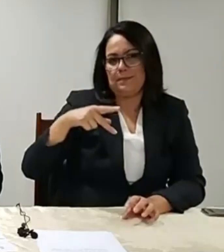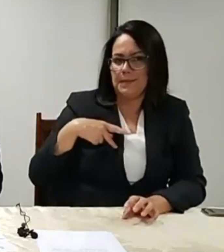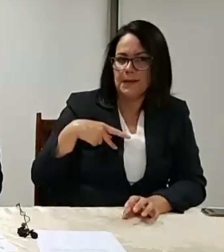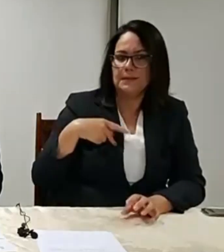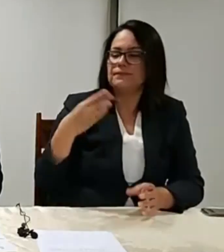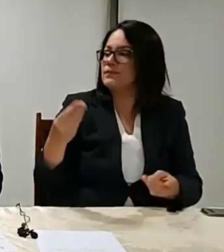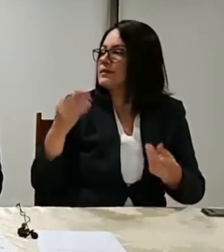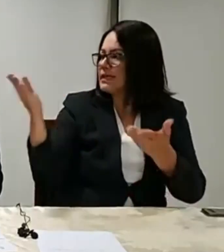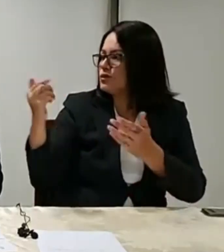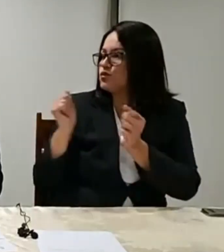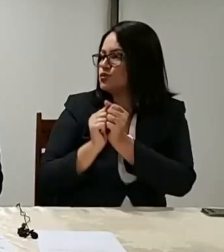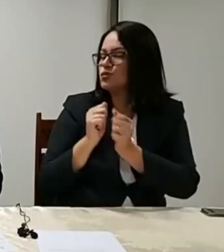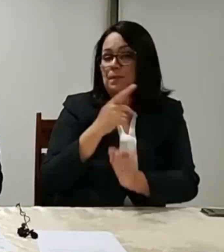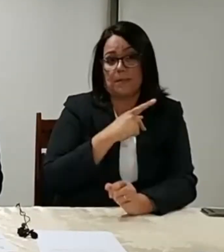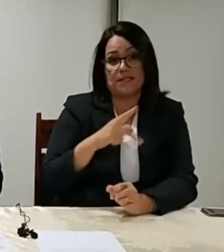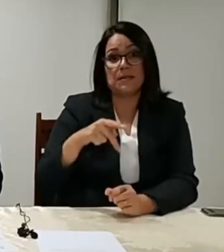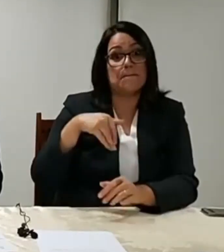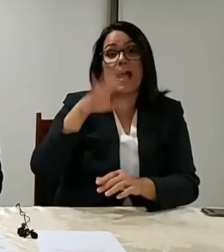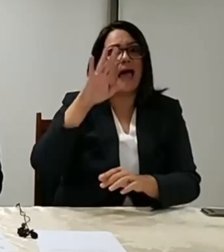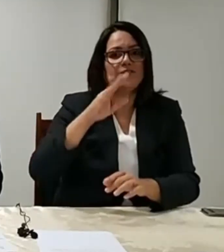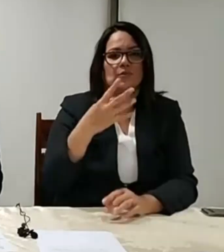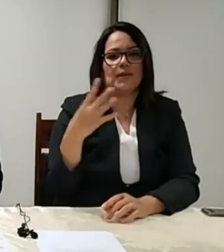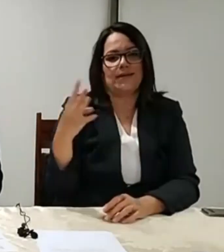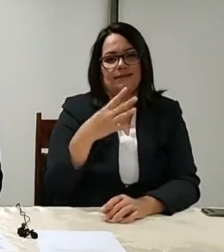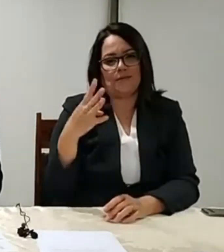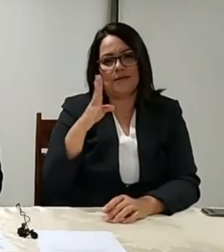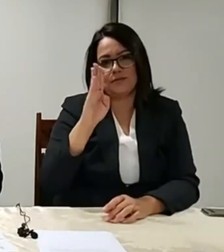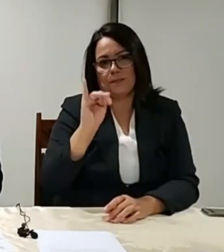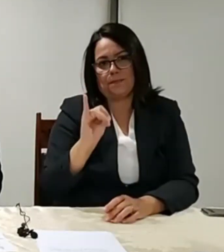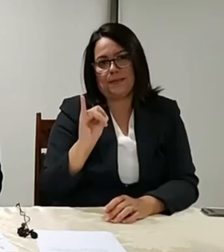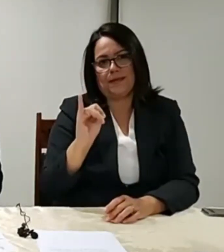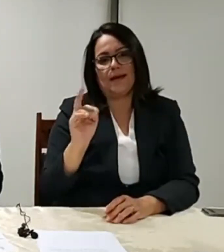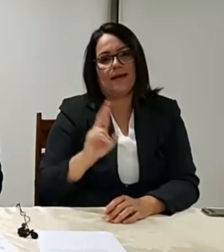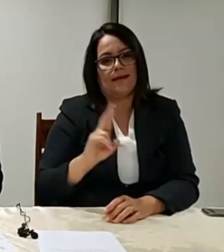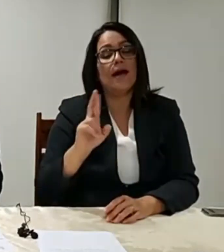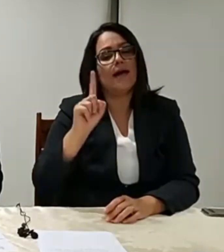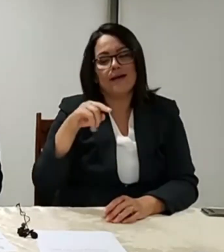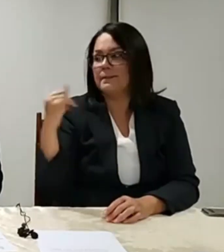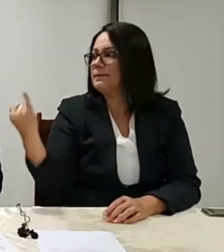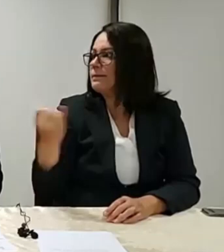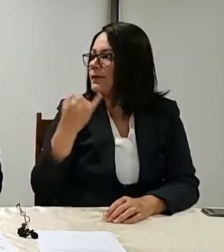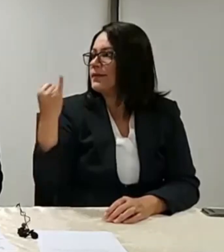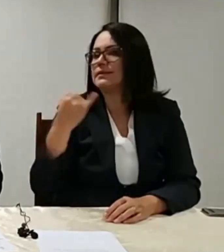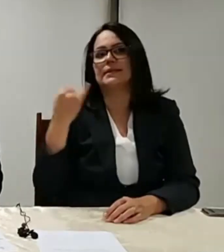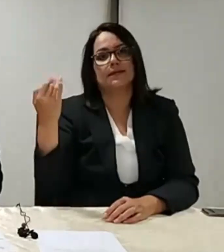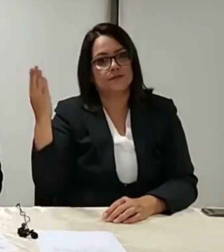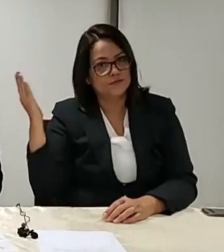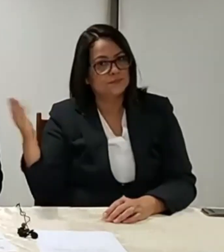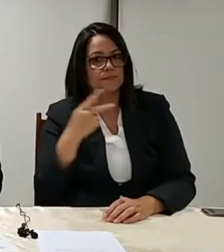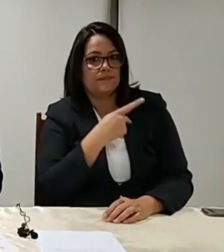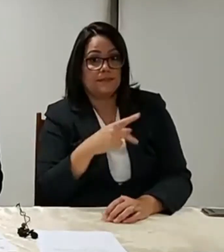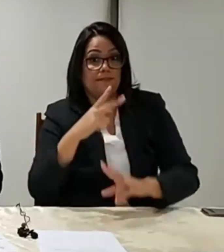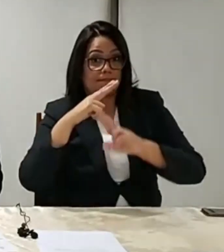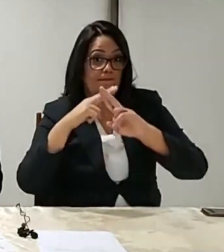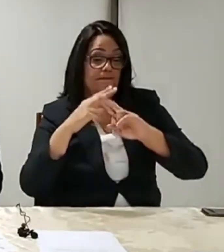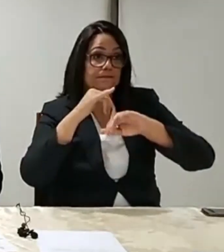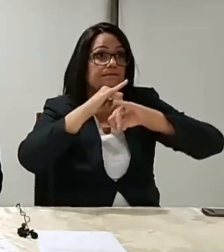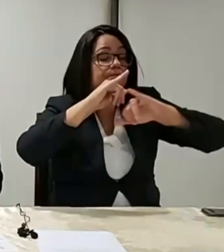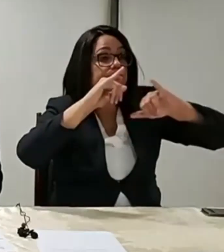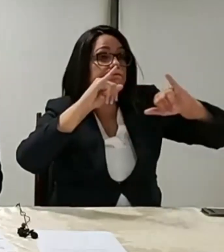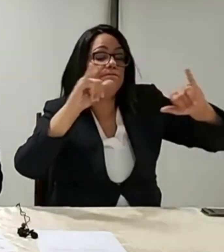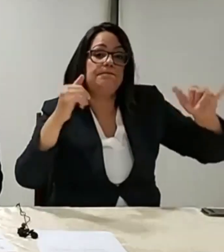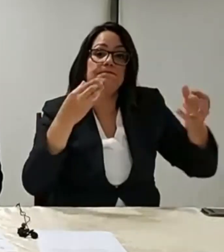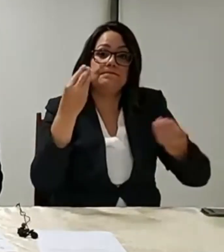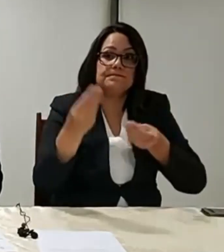aqui com o Pedro da Caixa, mais R$ bilhões. Depois é até importante que o Pedro transmita a mensagem aos brasileiros, como e quando